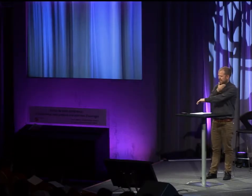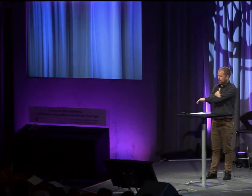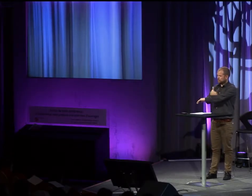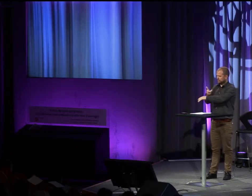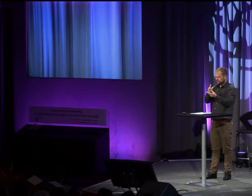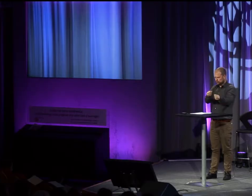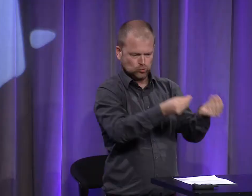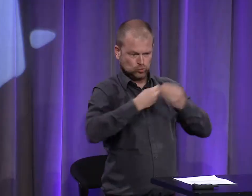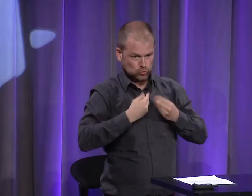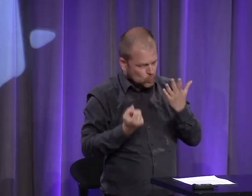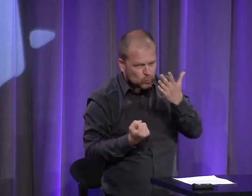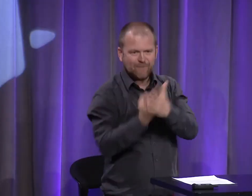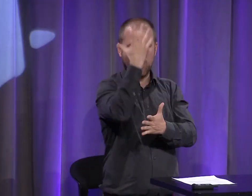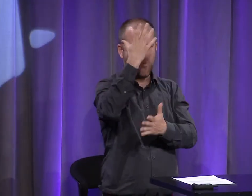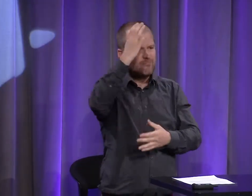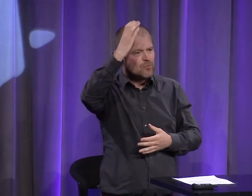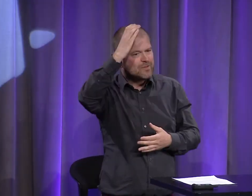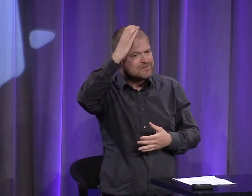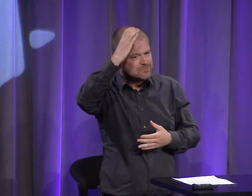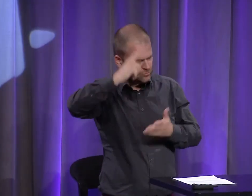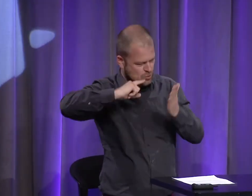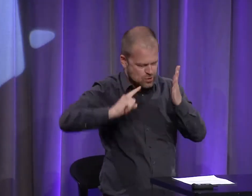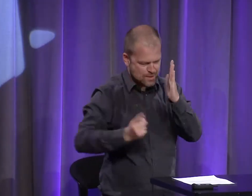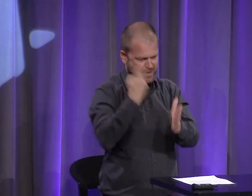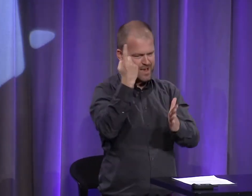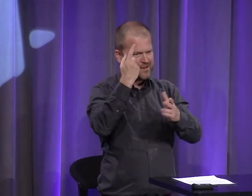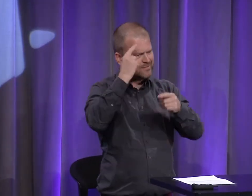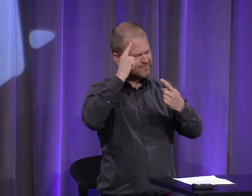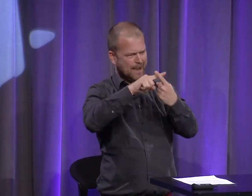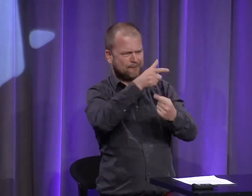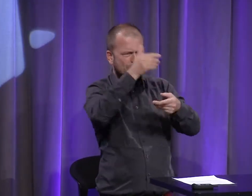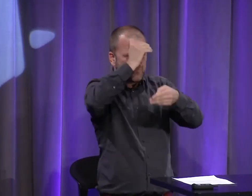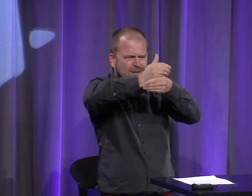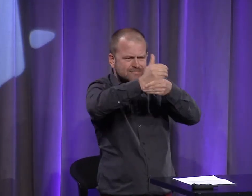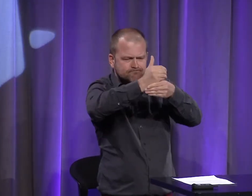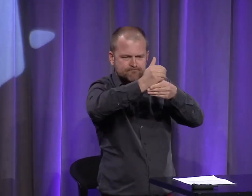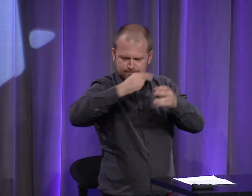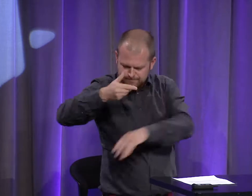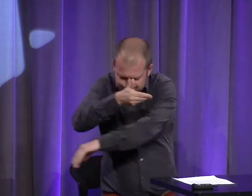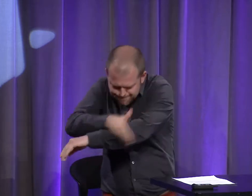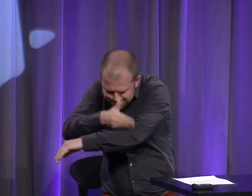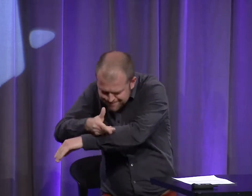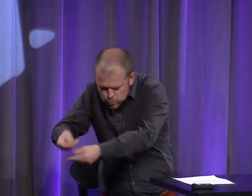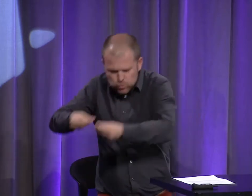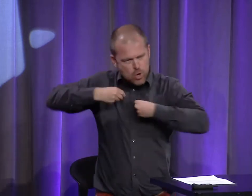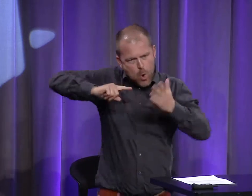Mais les archéologues nous apprennent chaque jour de nouvelles choses, nous apportent de nouveaux savoirs.